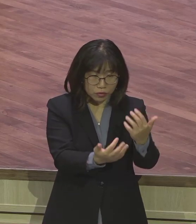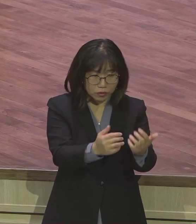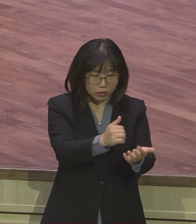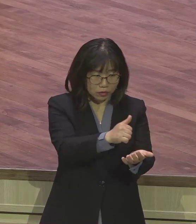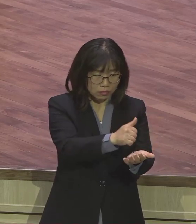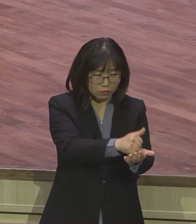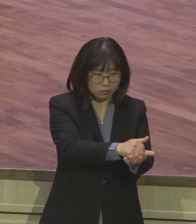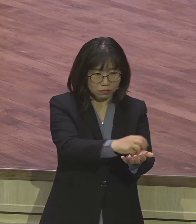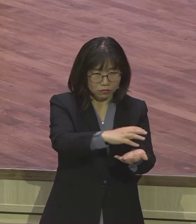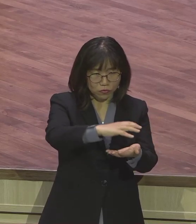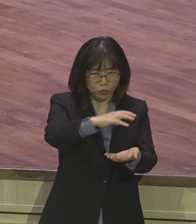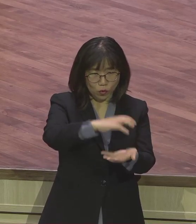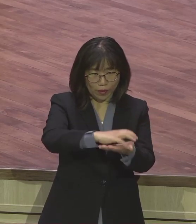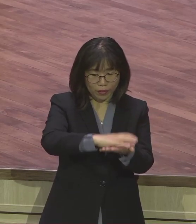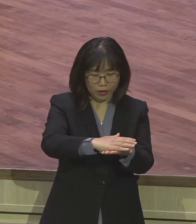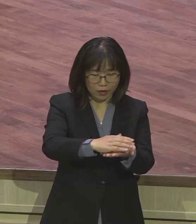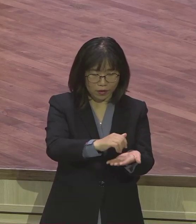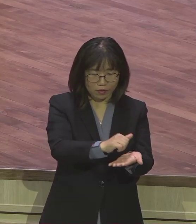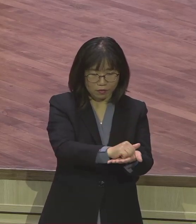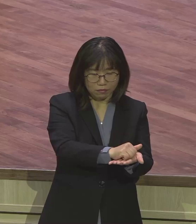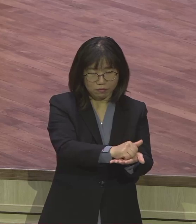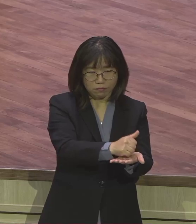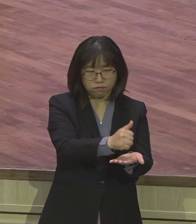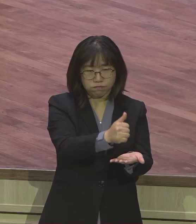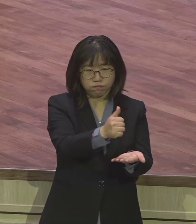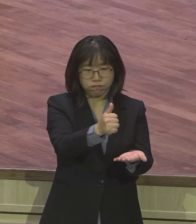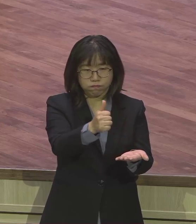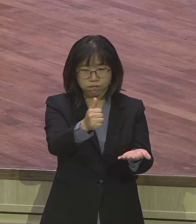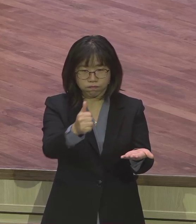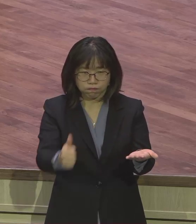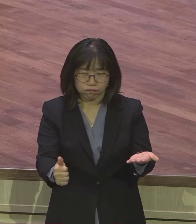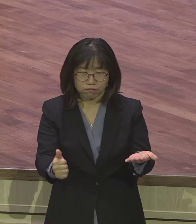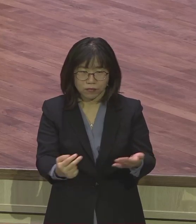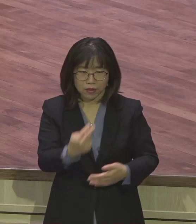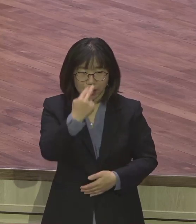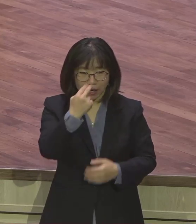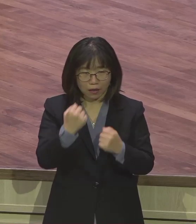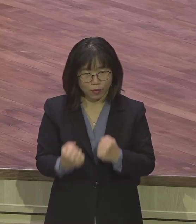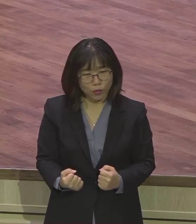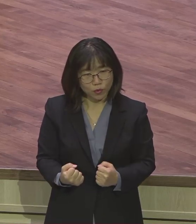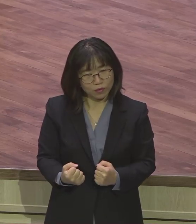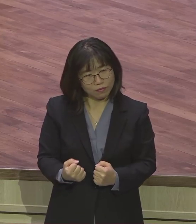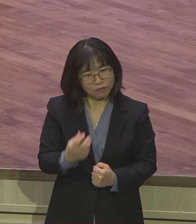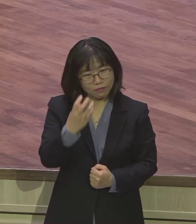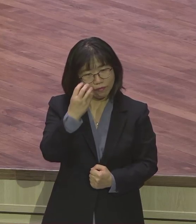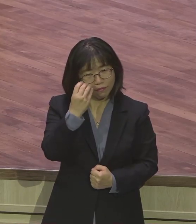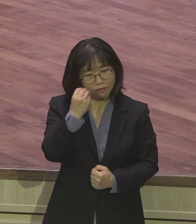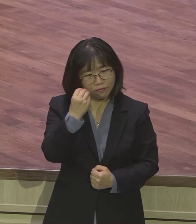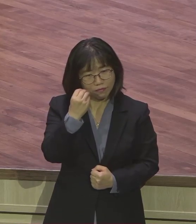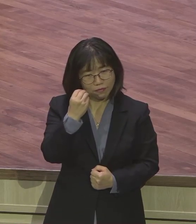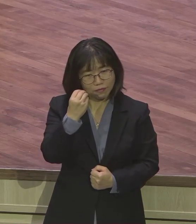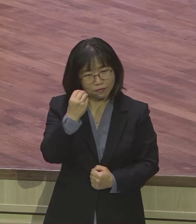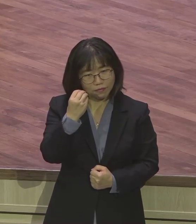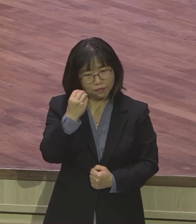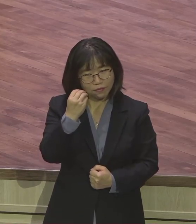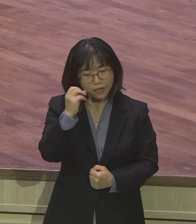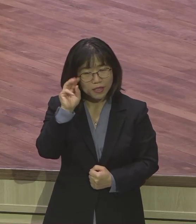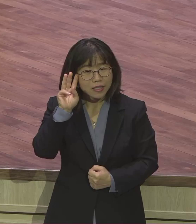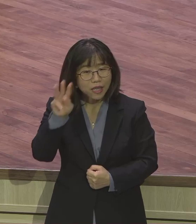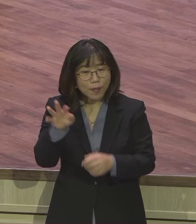잘 아세요. 유튜브 다 나와있습니다. 그래서 설명해 드렸어요. 3일 때 어디 갔다 왔냐. 지옥 갔다 왔어요. 지옥